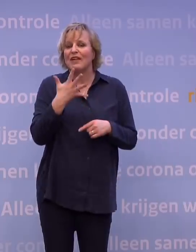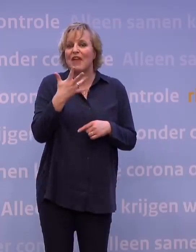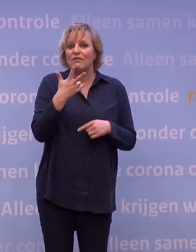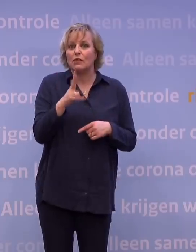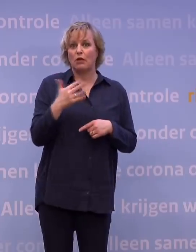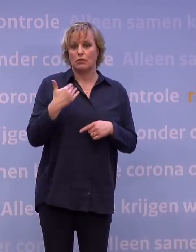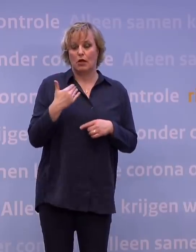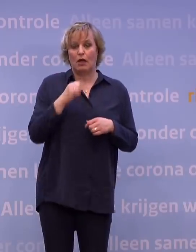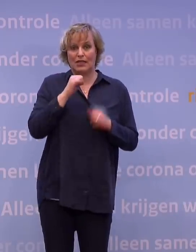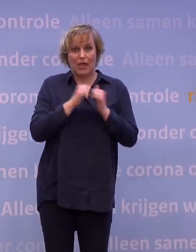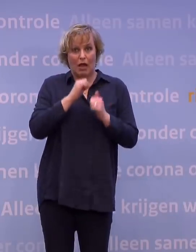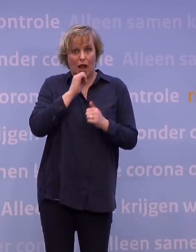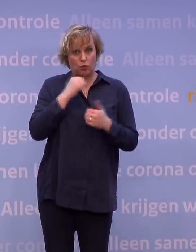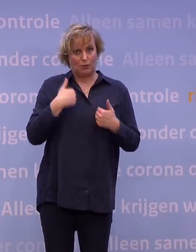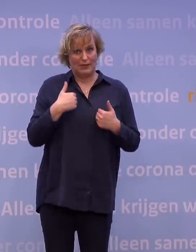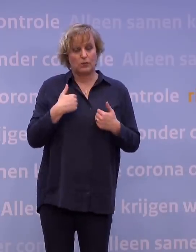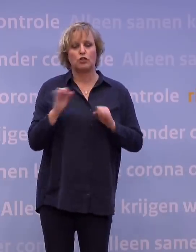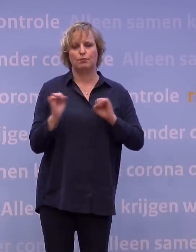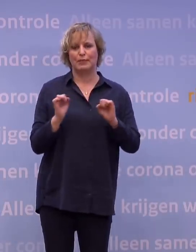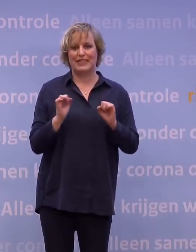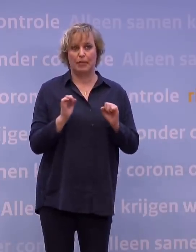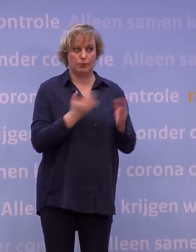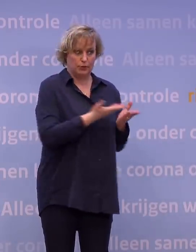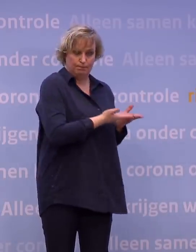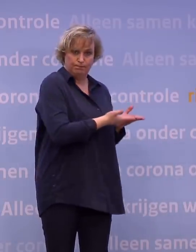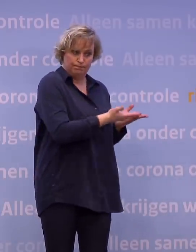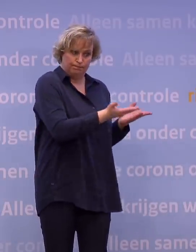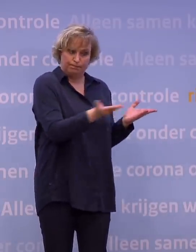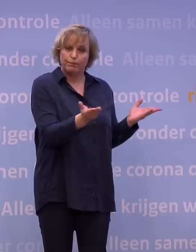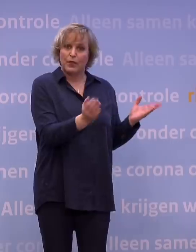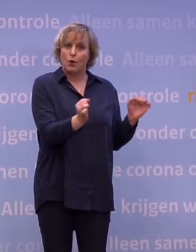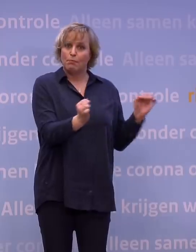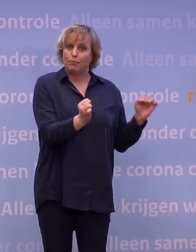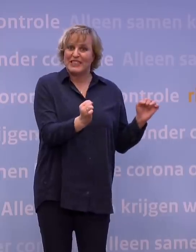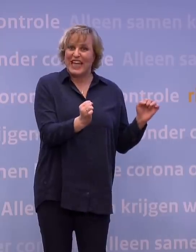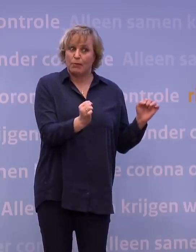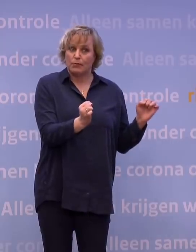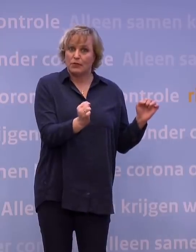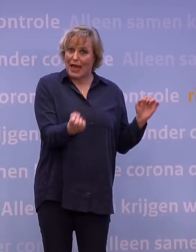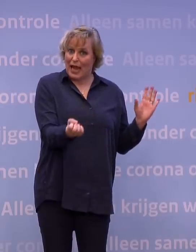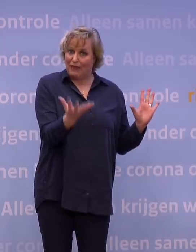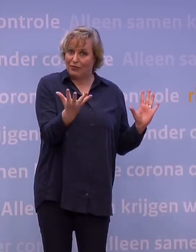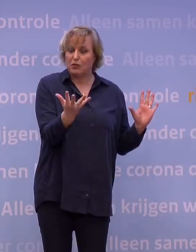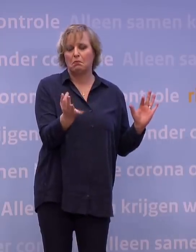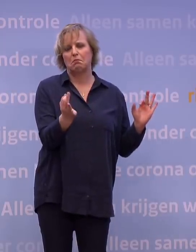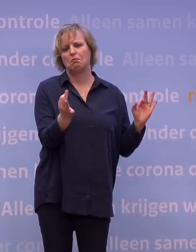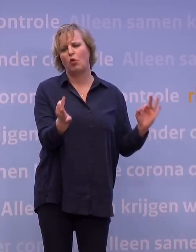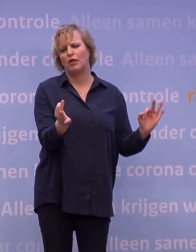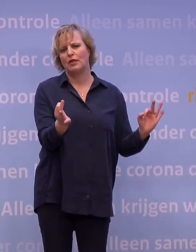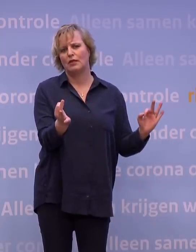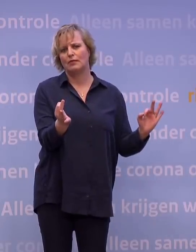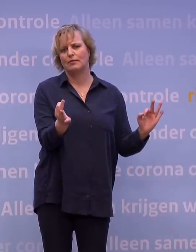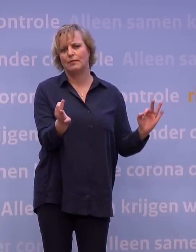beschermd zijn. En als we al die mensen beschermd hebben, dan zou dat natuurlijk een fantastisch begin van de lente zijn.